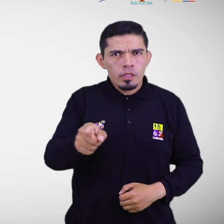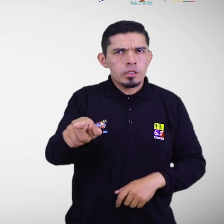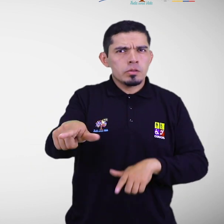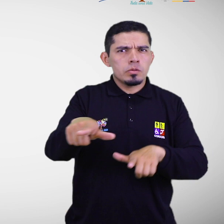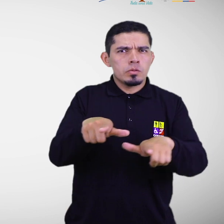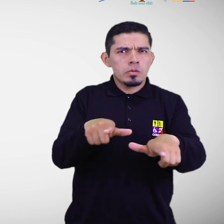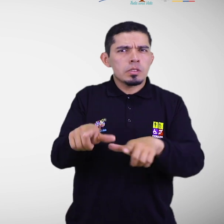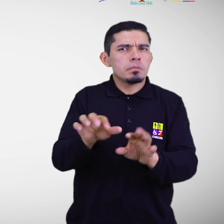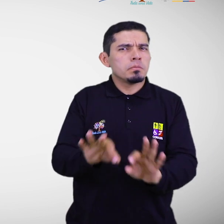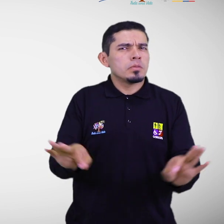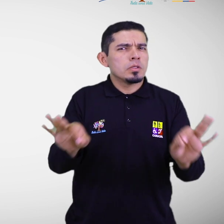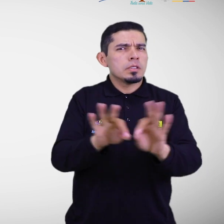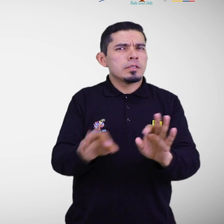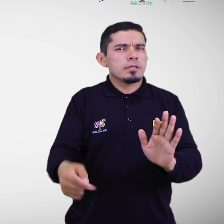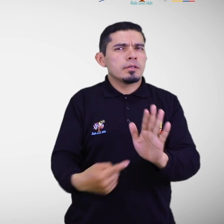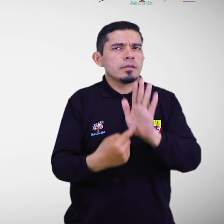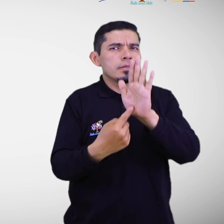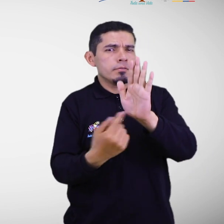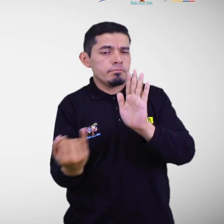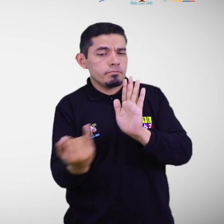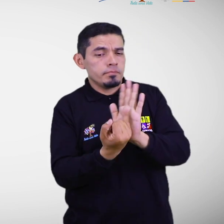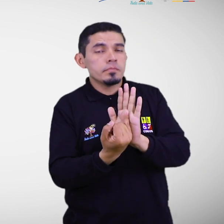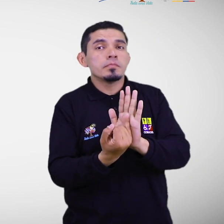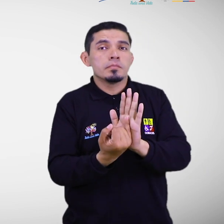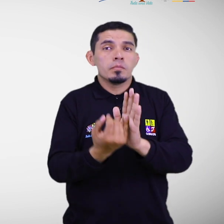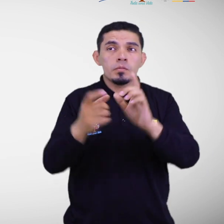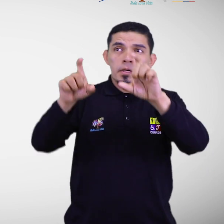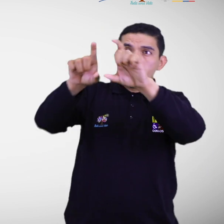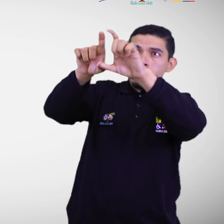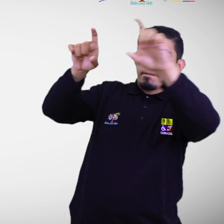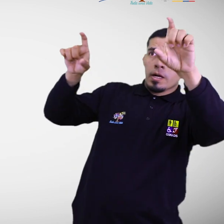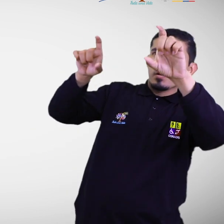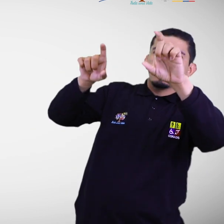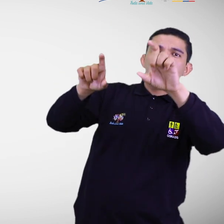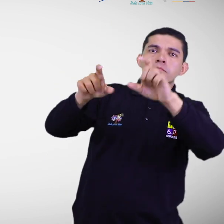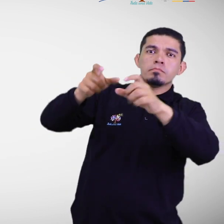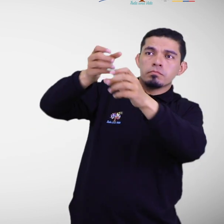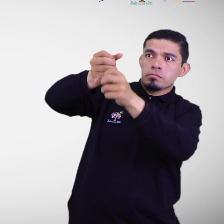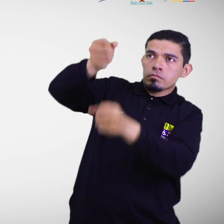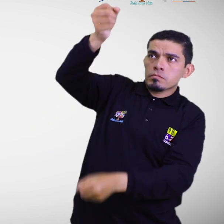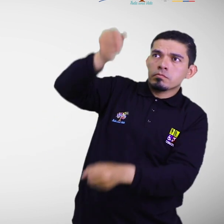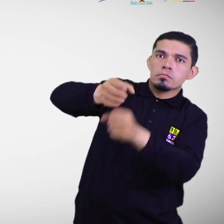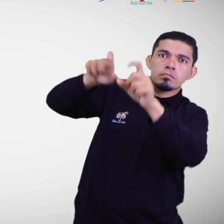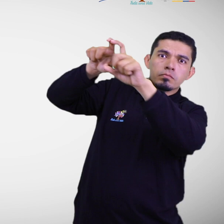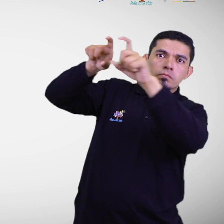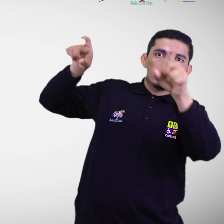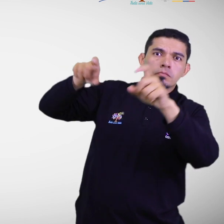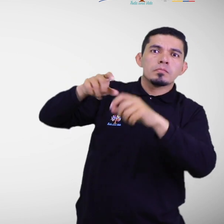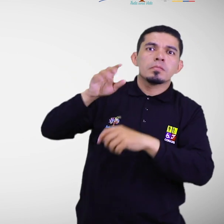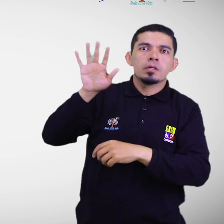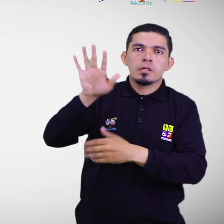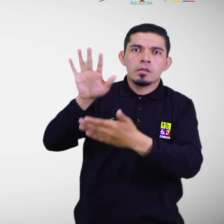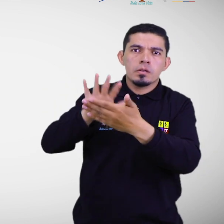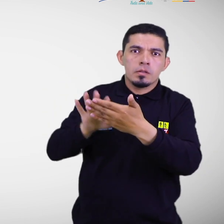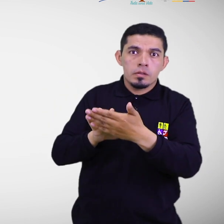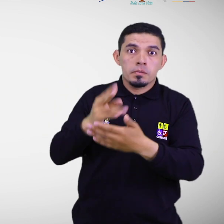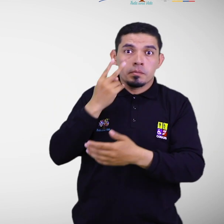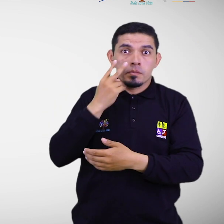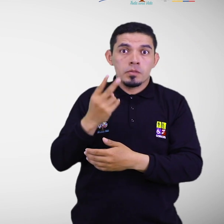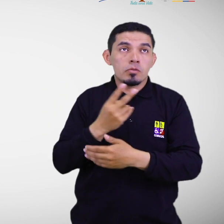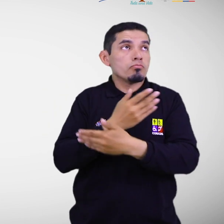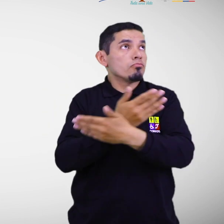identificado y adecuadamente señalizado, con baja exposición y susceptibilidad ante una amenaza determinada.